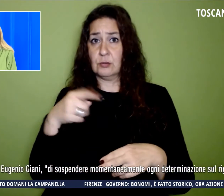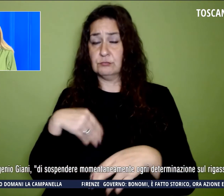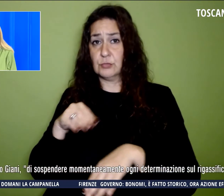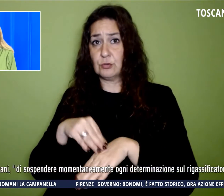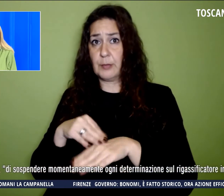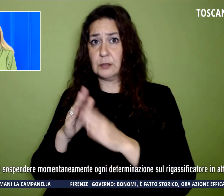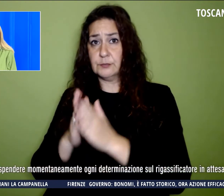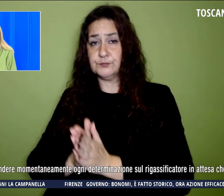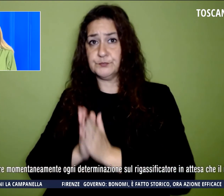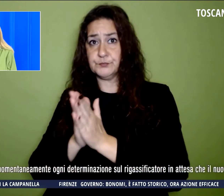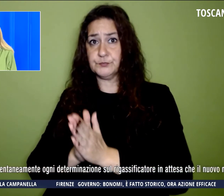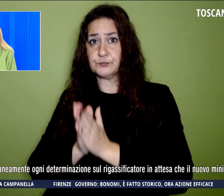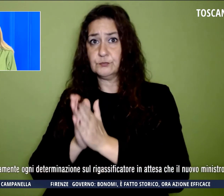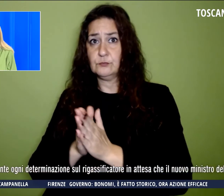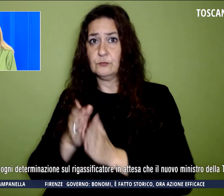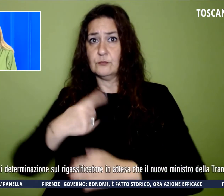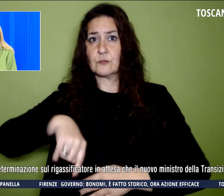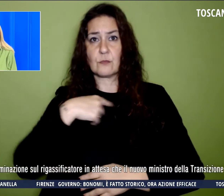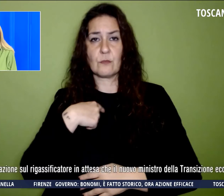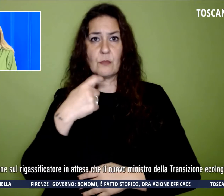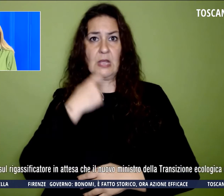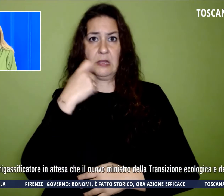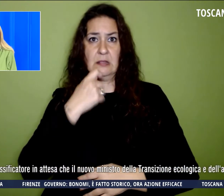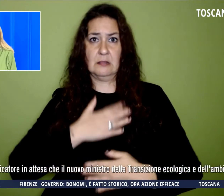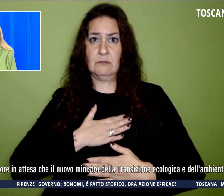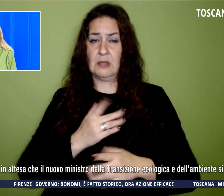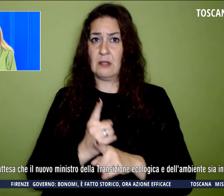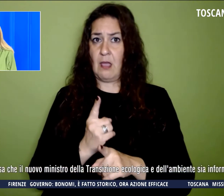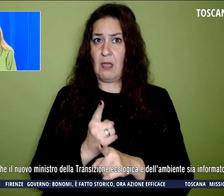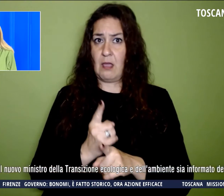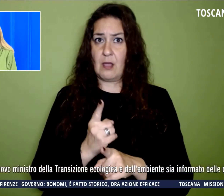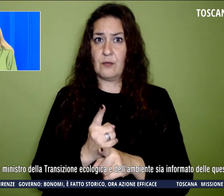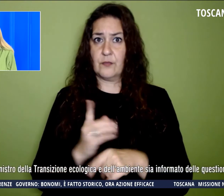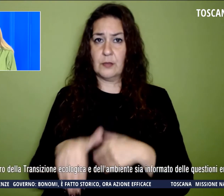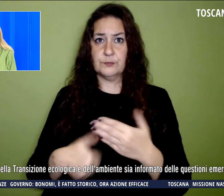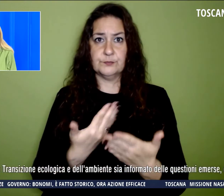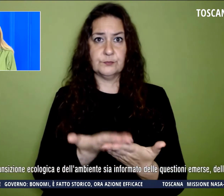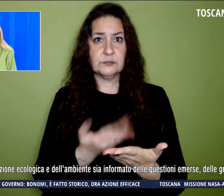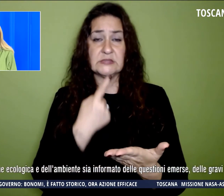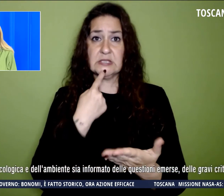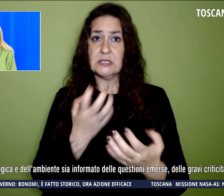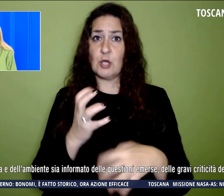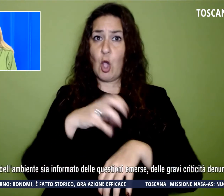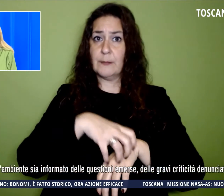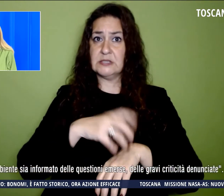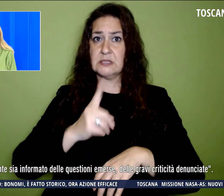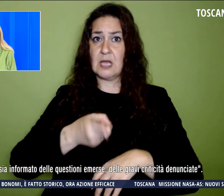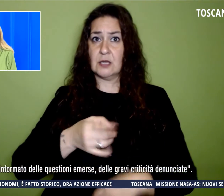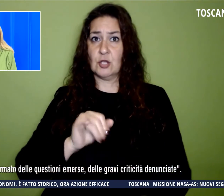di interessarsi alla nostra vicenda, di proporre al commissario Gianni di sospendere